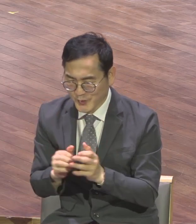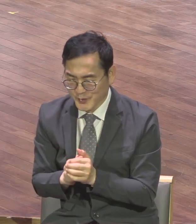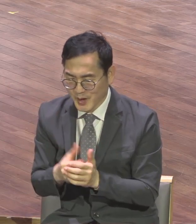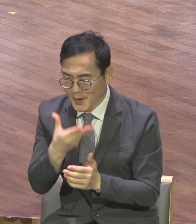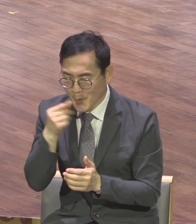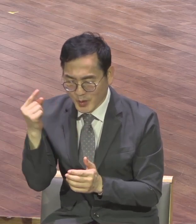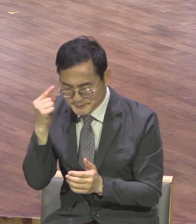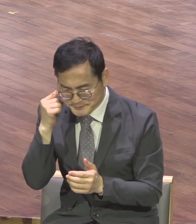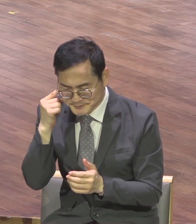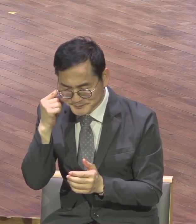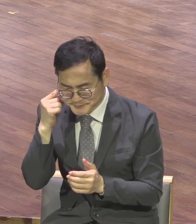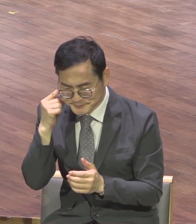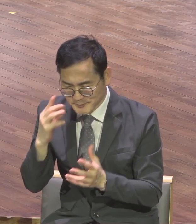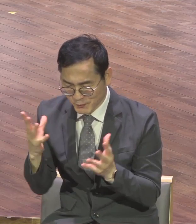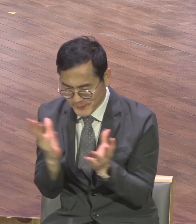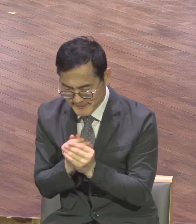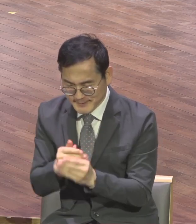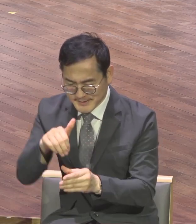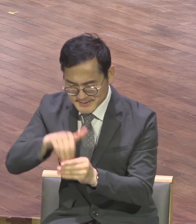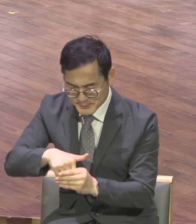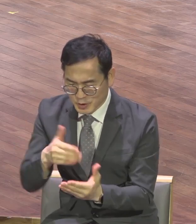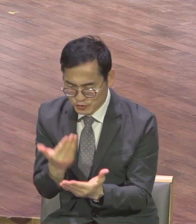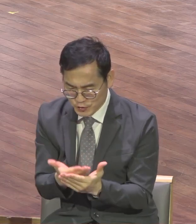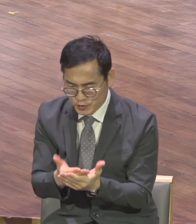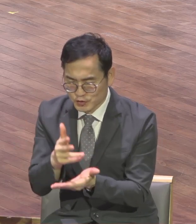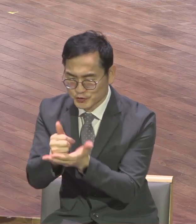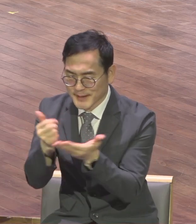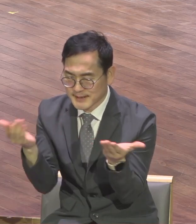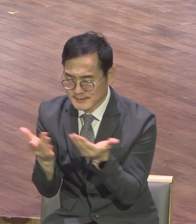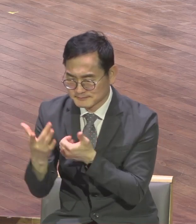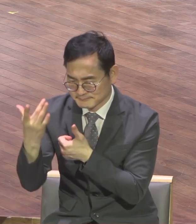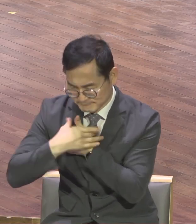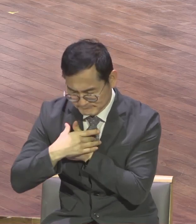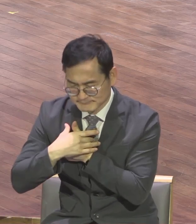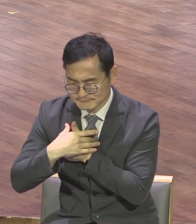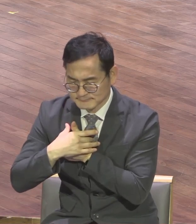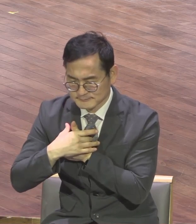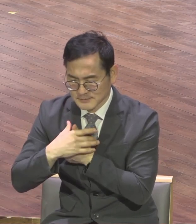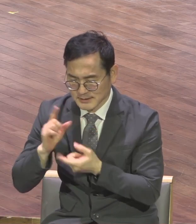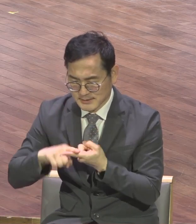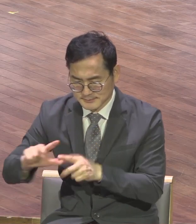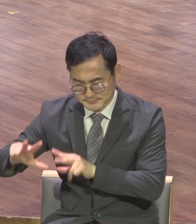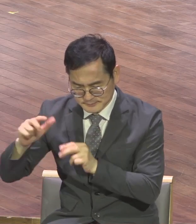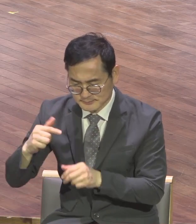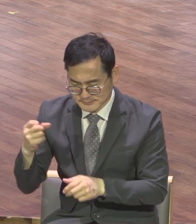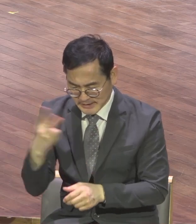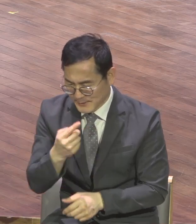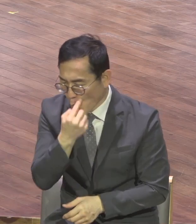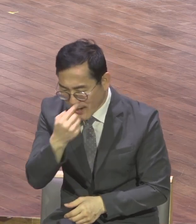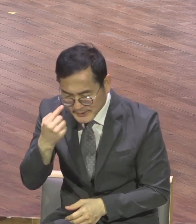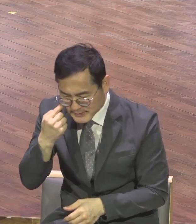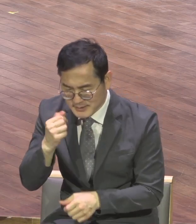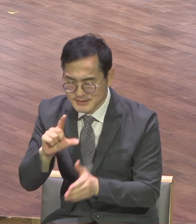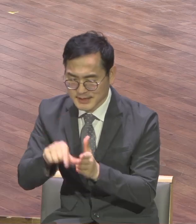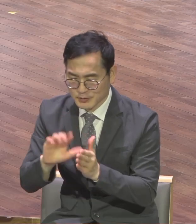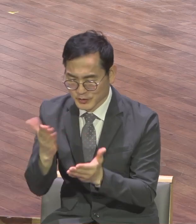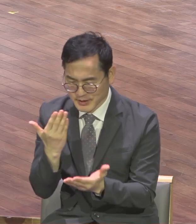믿음을 가야 주시하시고 사명을 재확인하는 시간표가 되기하여 조사사 예수의 손 받들어 기도합니다